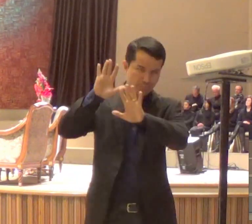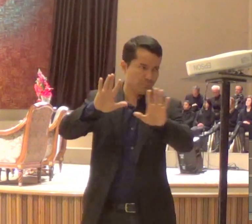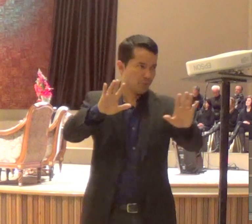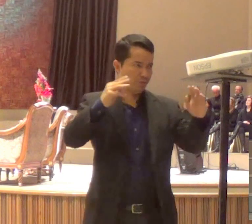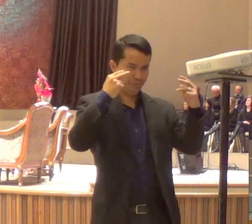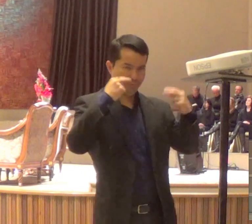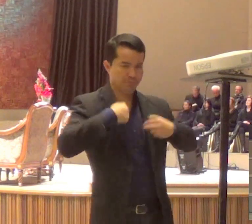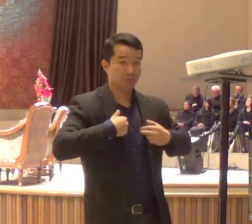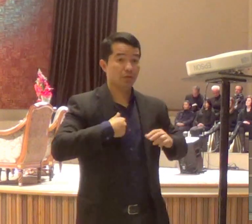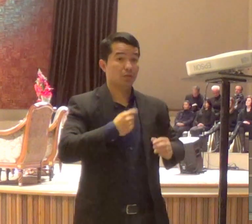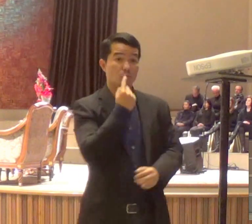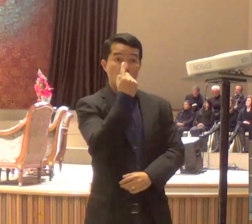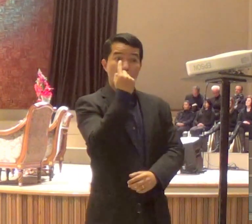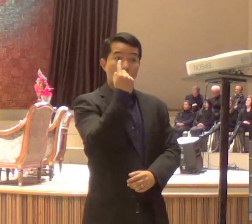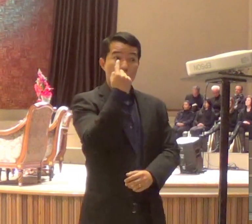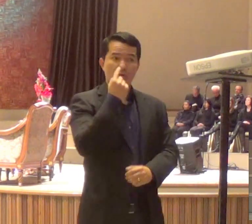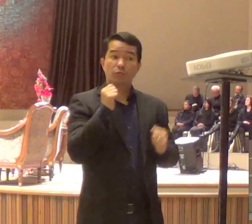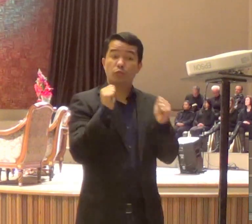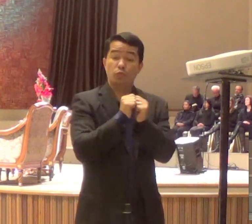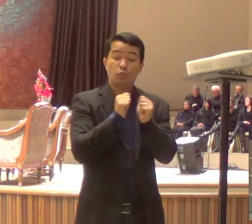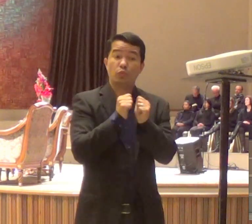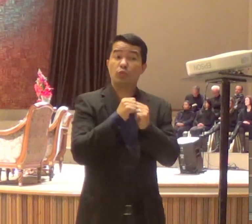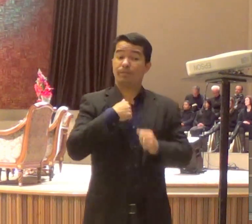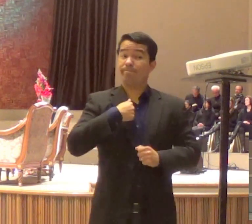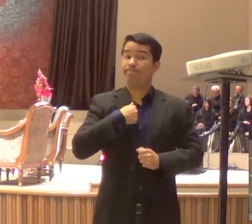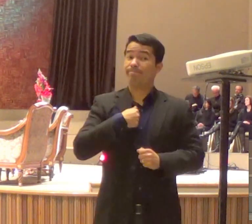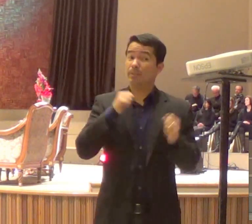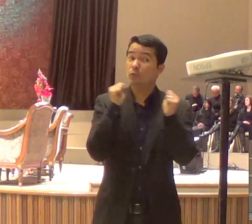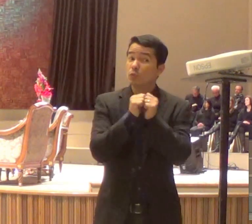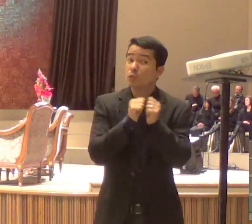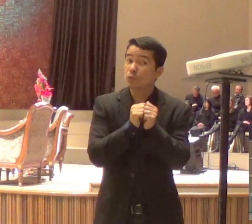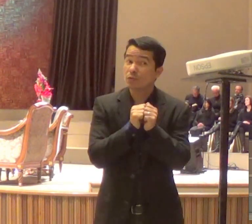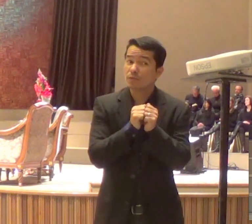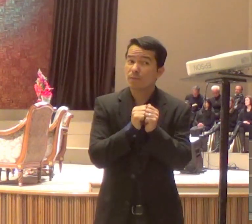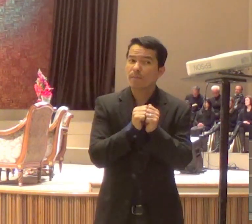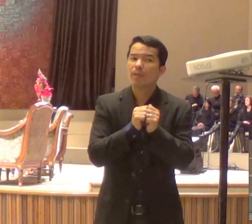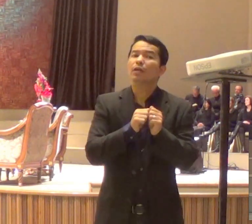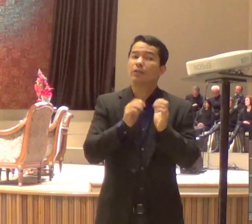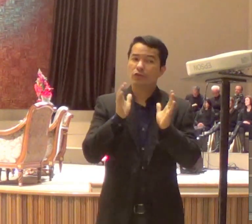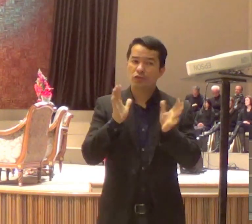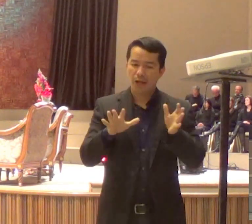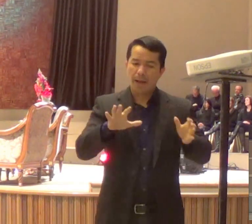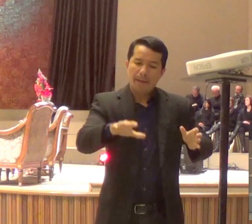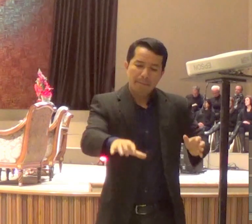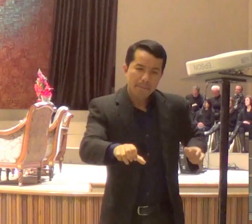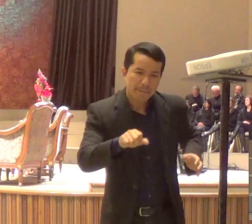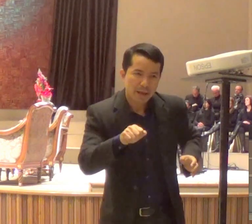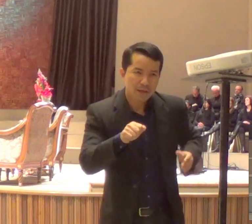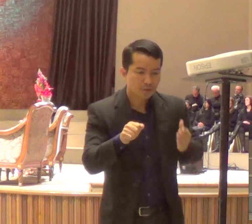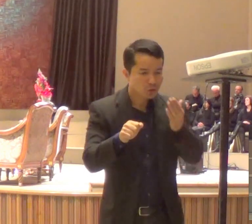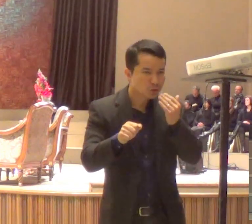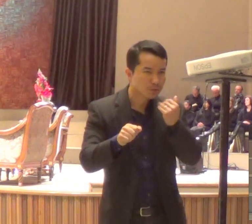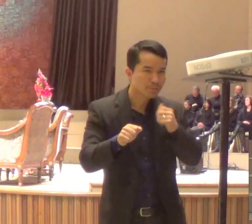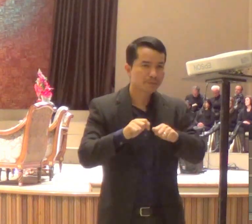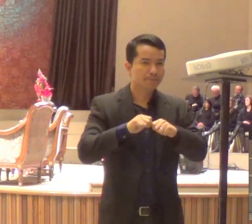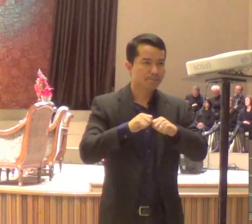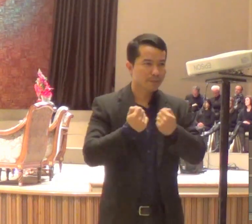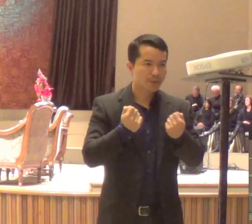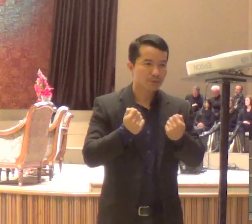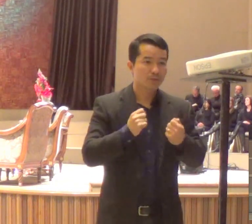pessoa que está aqui comigo, que está colocando a mão no pão junto comigo. Que está